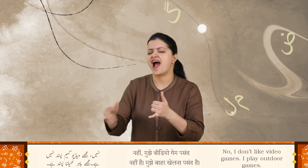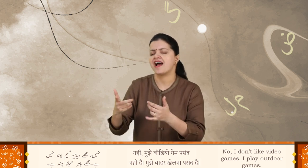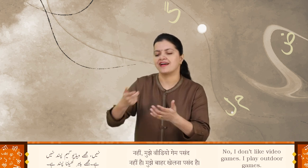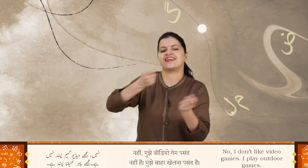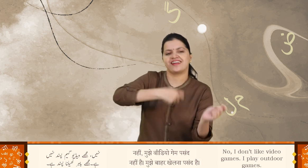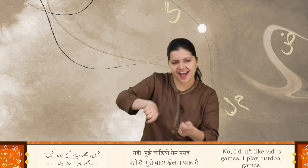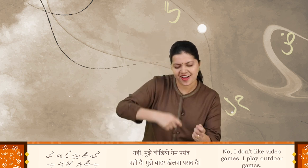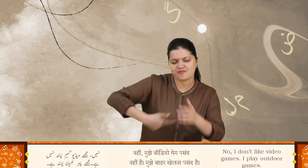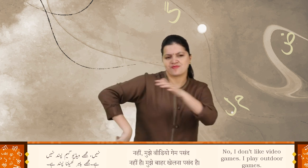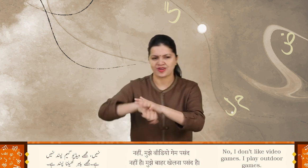پسند ہے